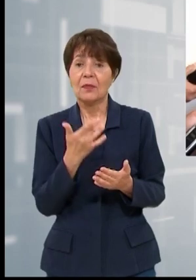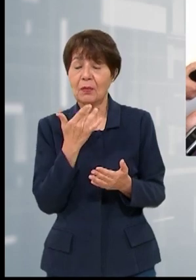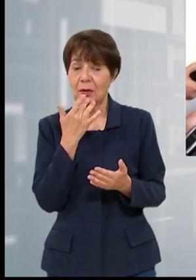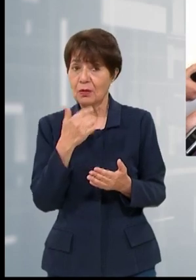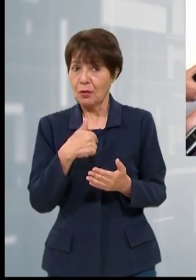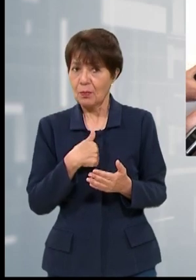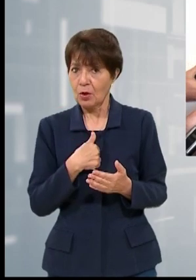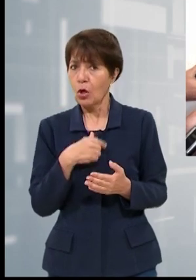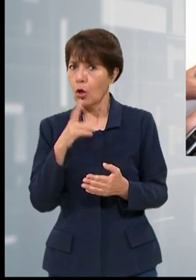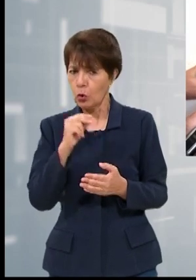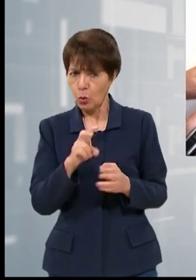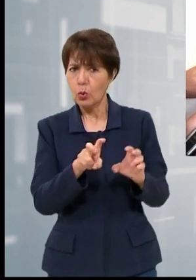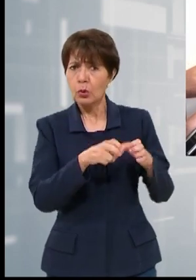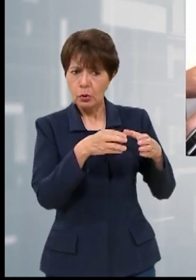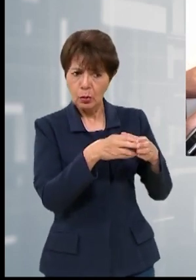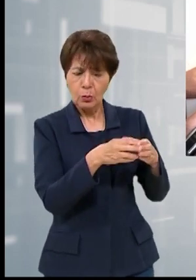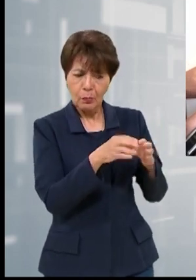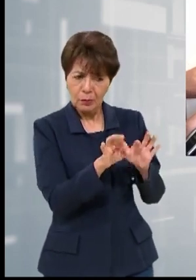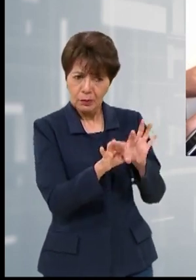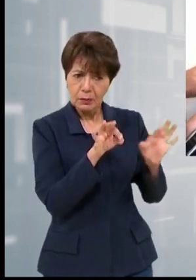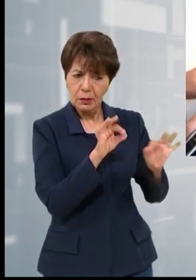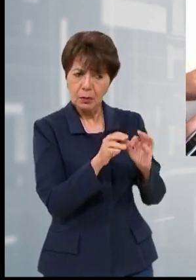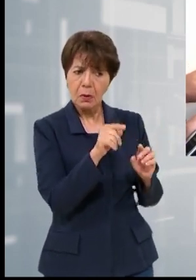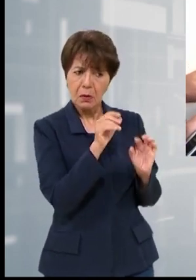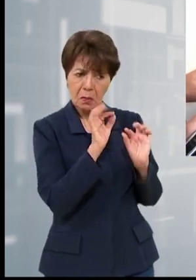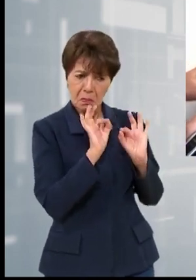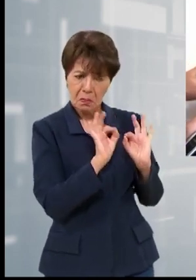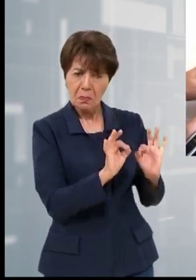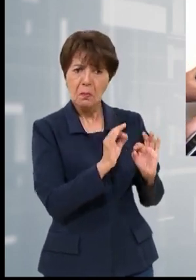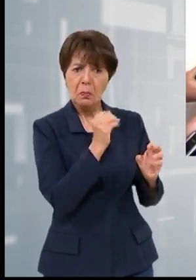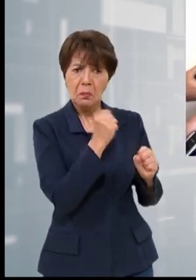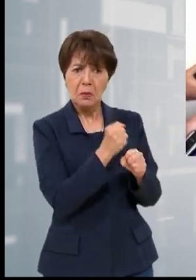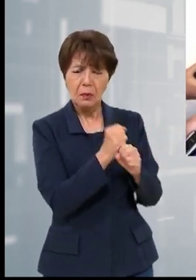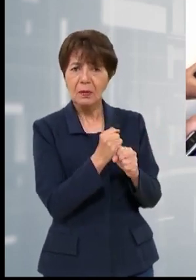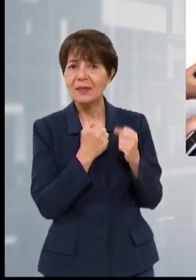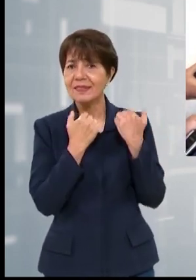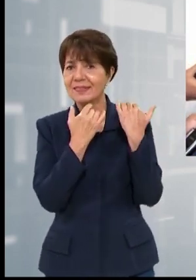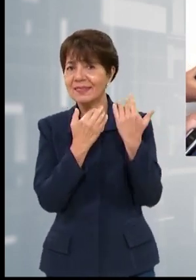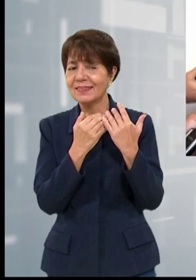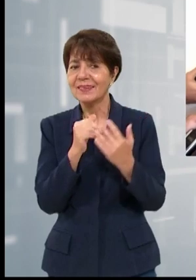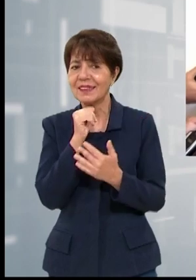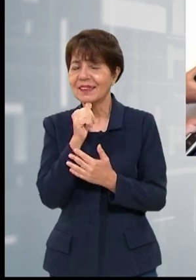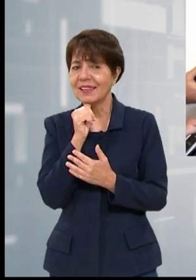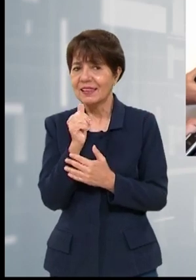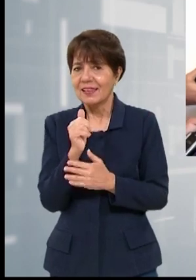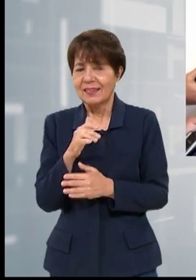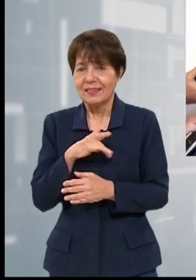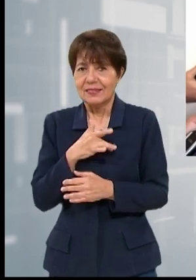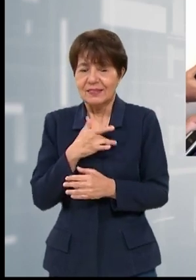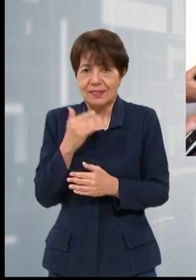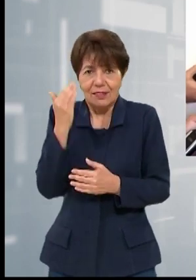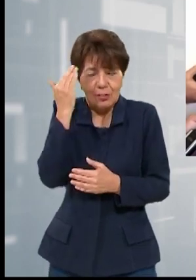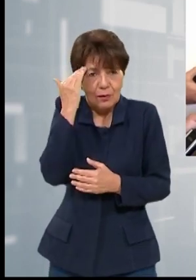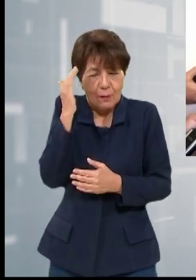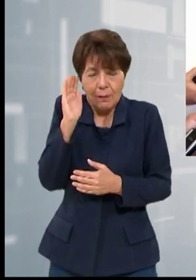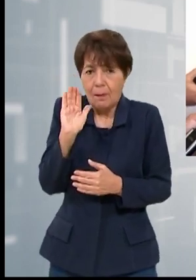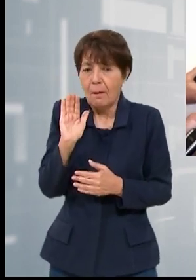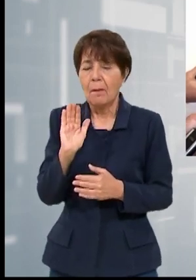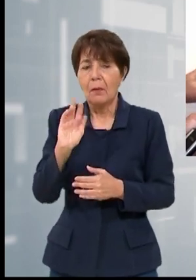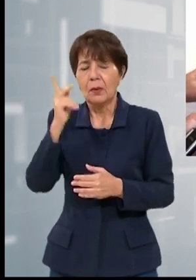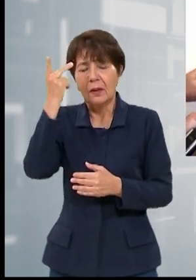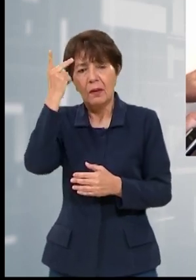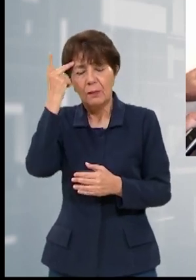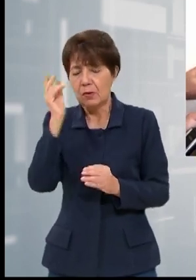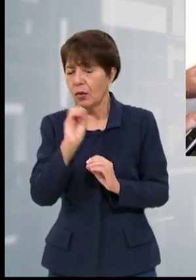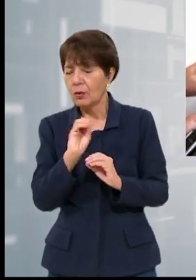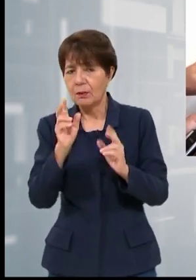positivo así es que hay que esperar, hay que esperar. Nadie en este momento debe sentirse seguro. Mire, en política no hay